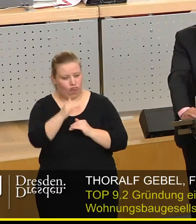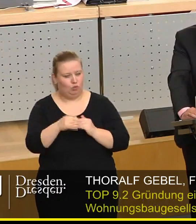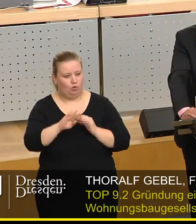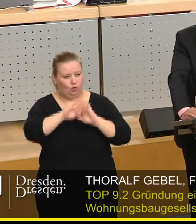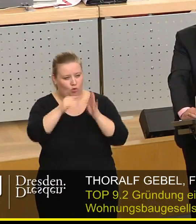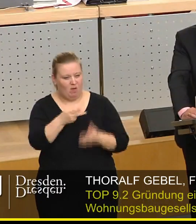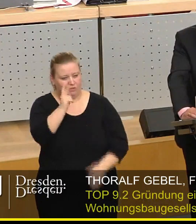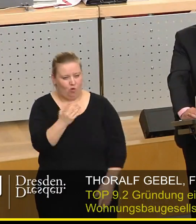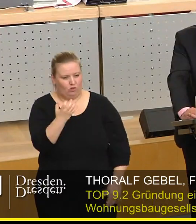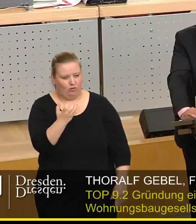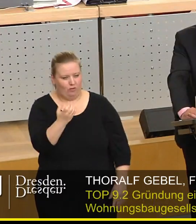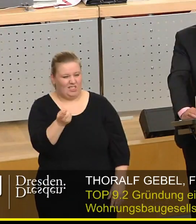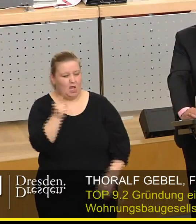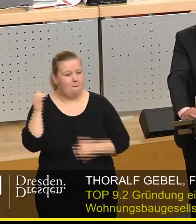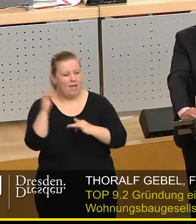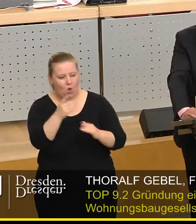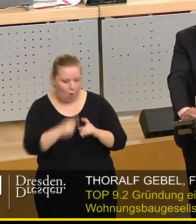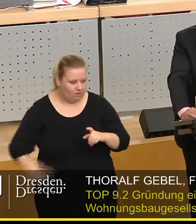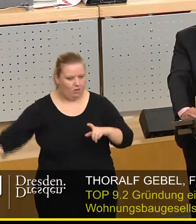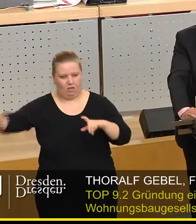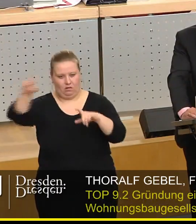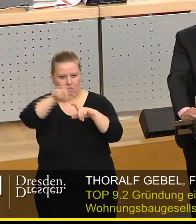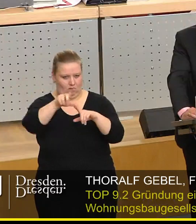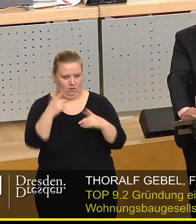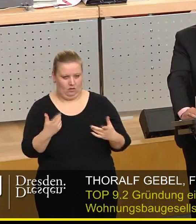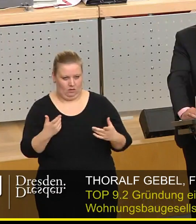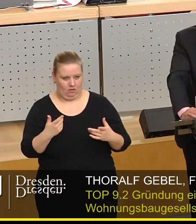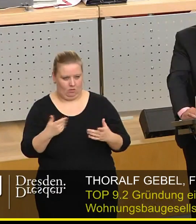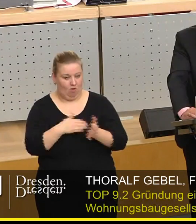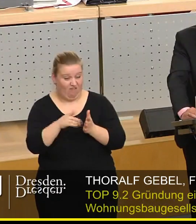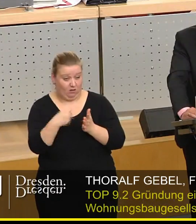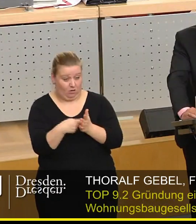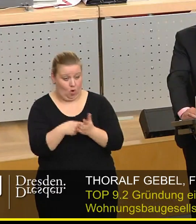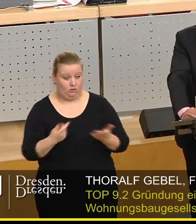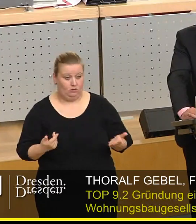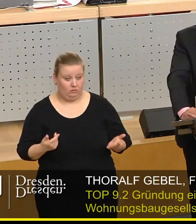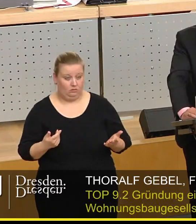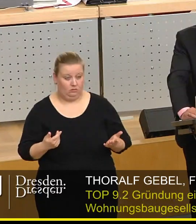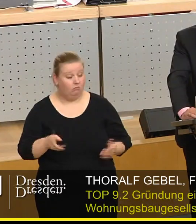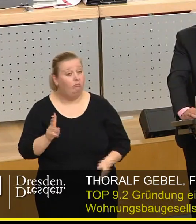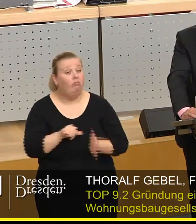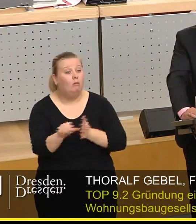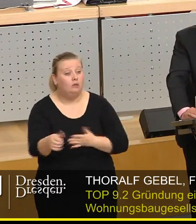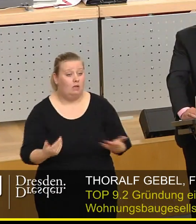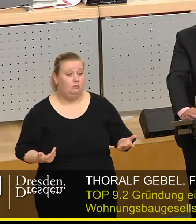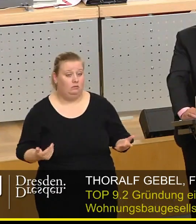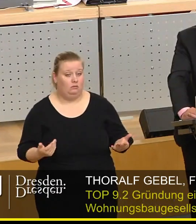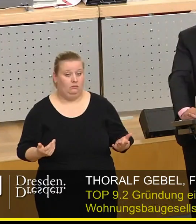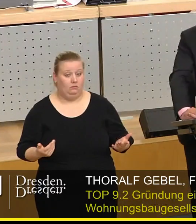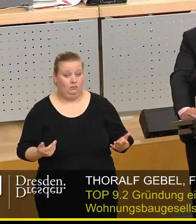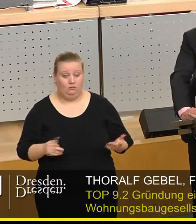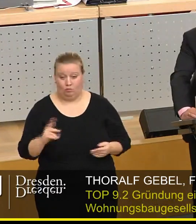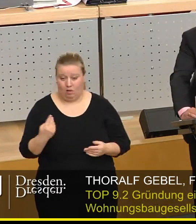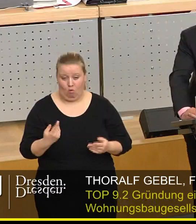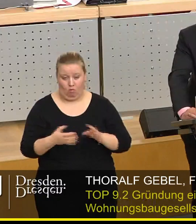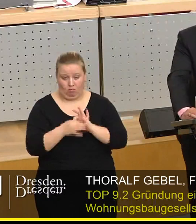250 Millionen, die dann drohen als weitere Kosten. Wer bezahlt das Ganze und wie ist auch